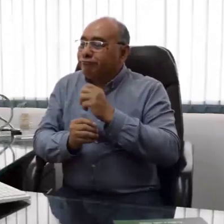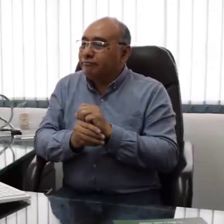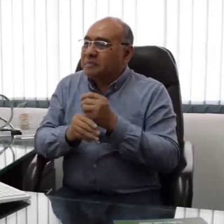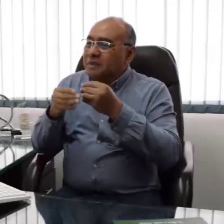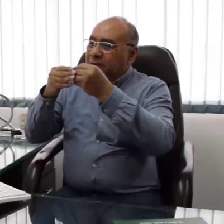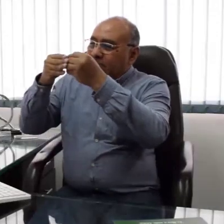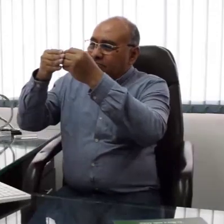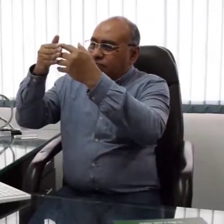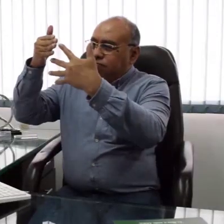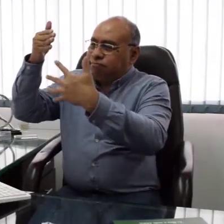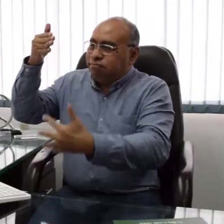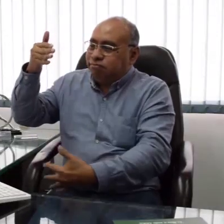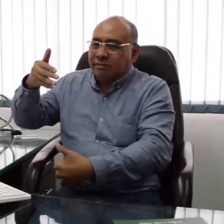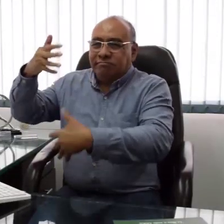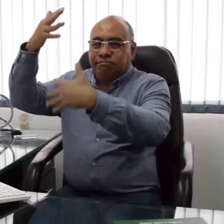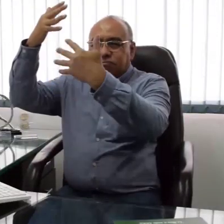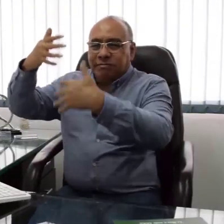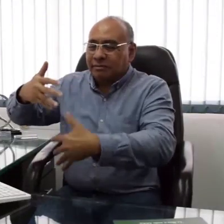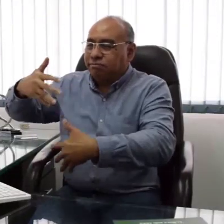¿Ven todas estas publicaciones en español escrito?